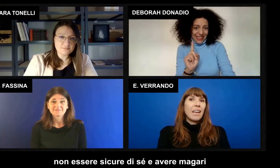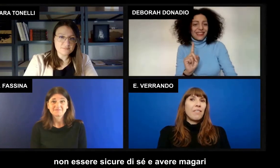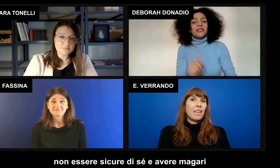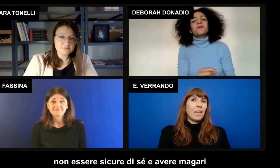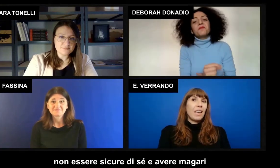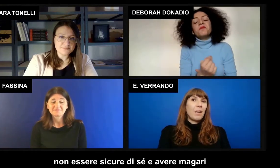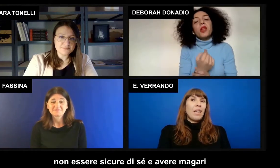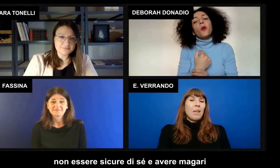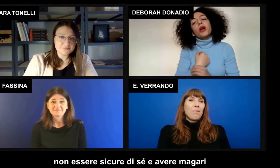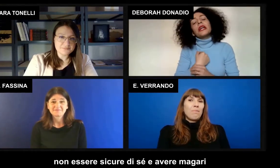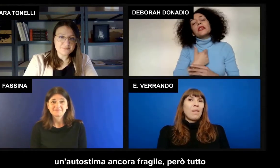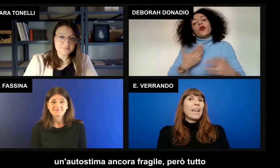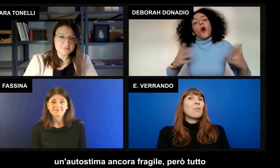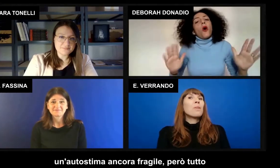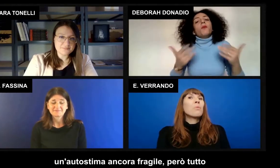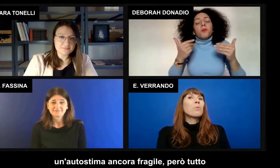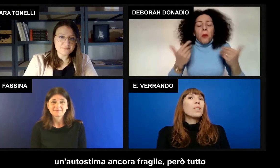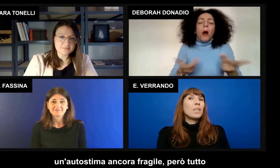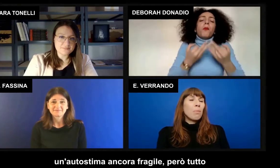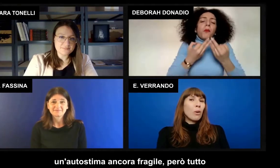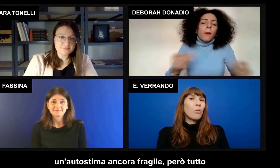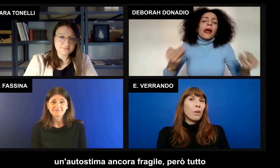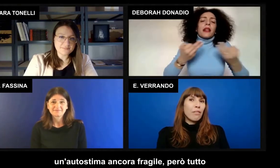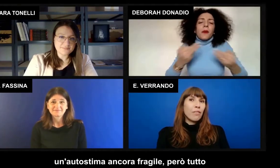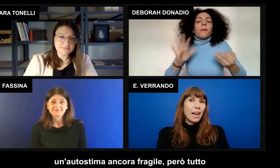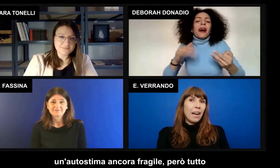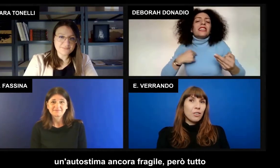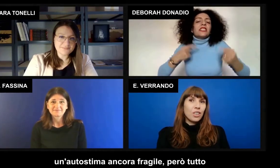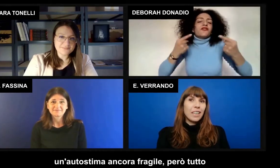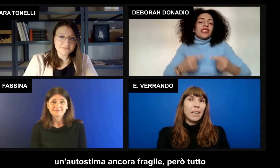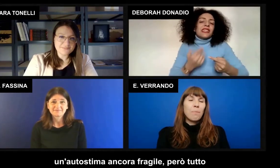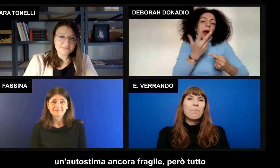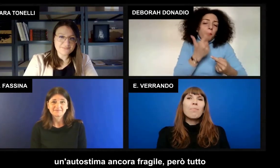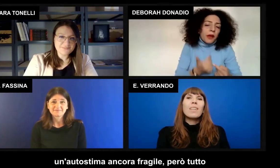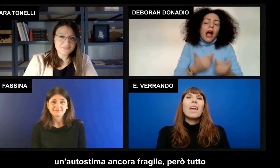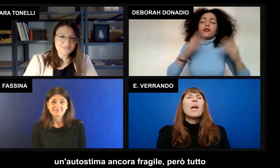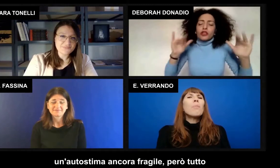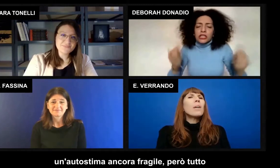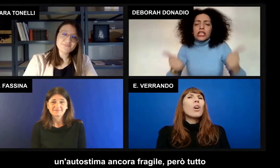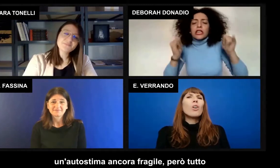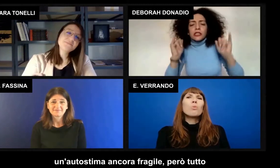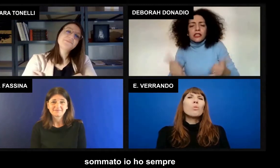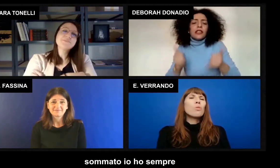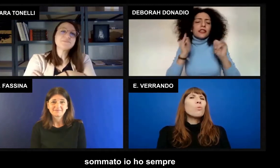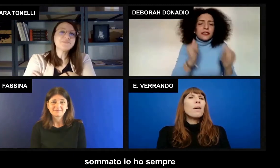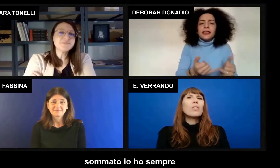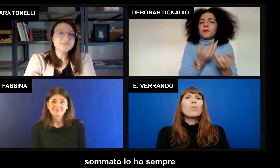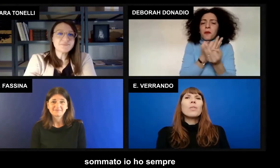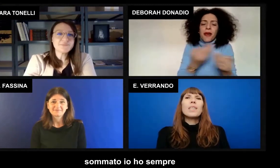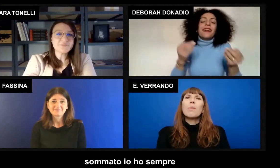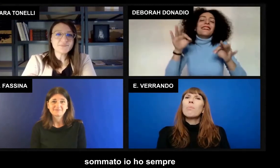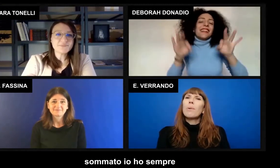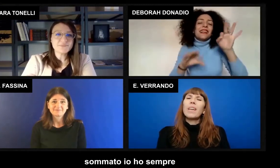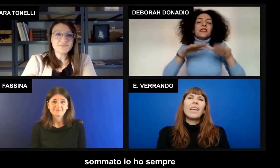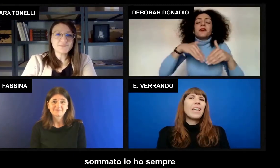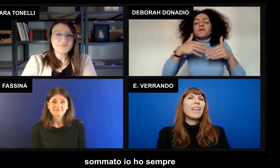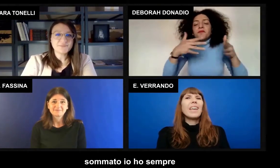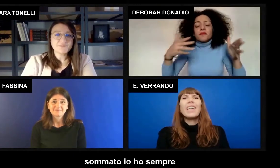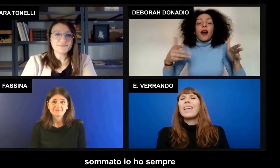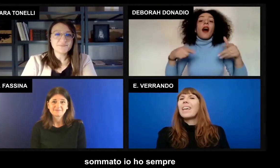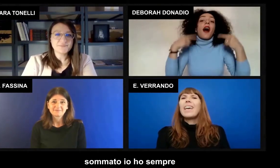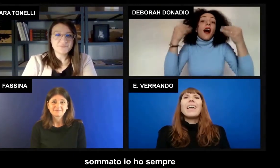e avere magari un'autostima ancora fragile. Però tutto sommato io ho sempre